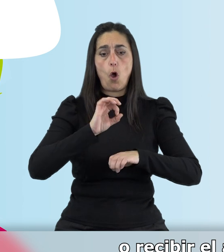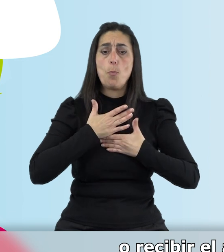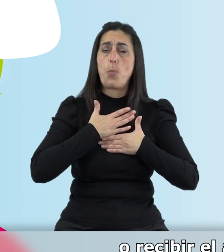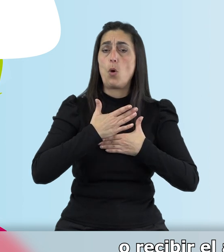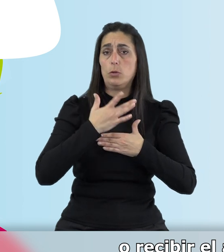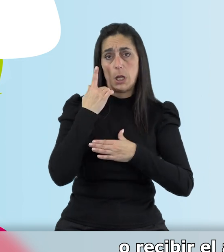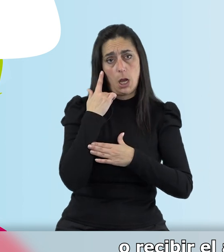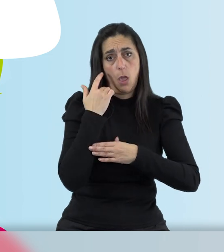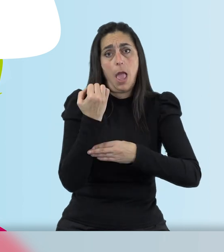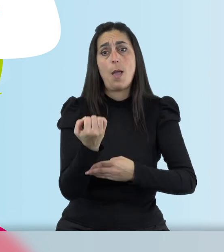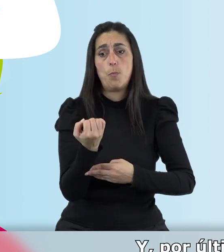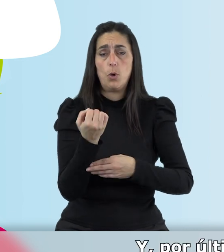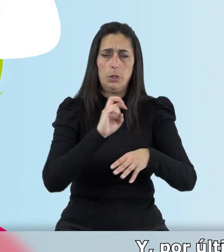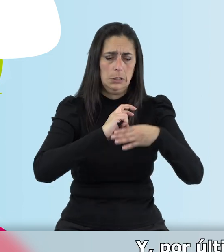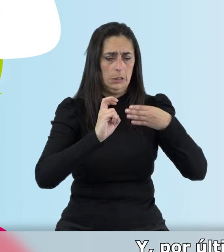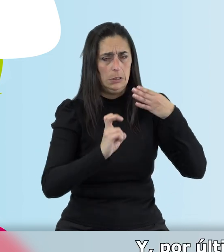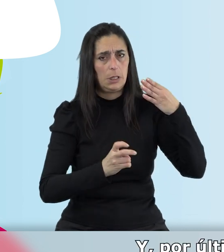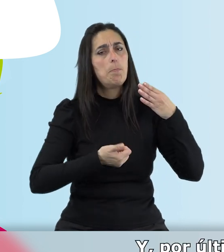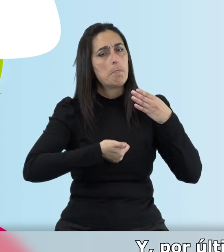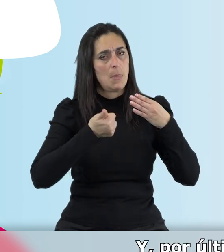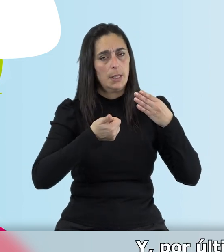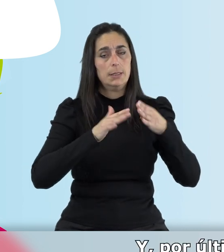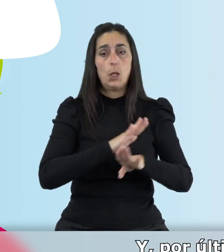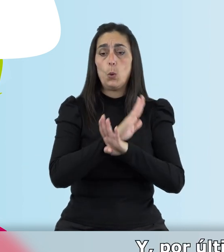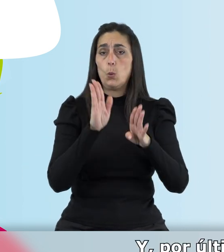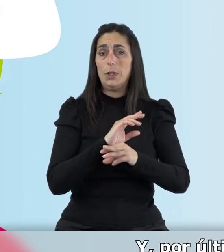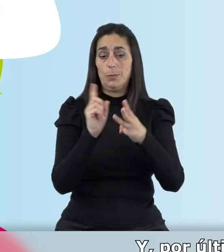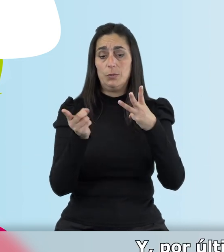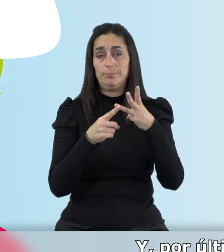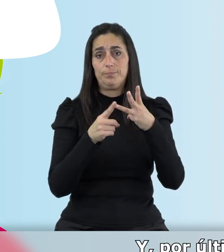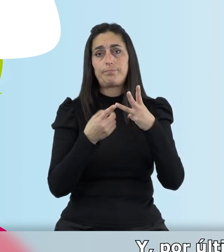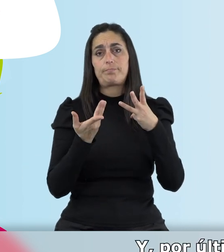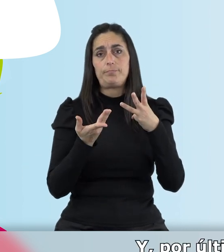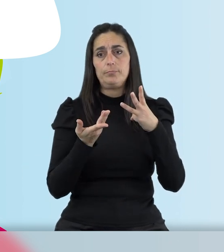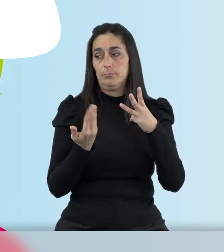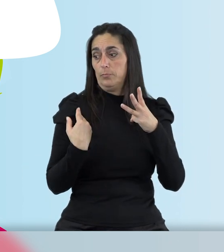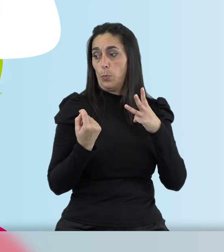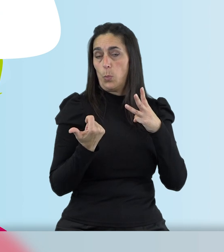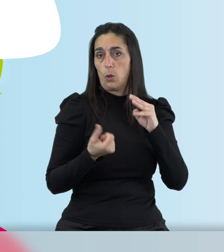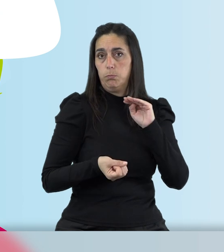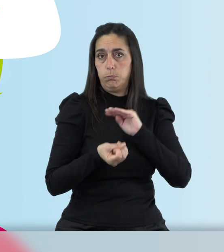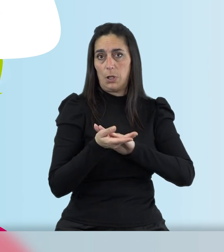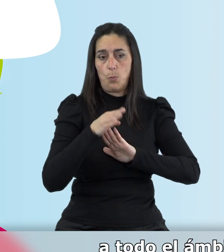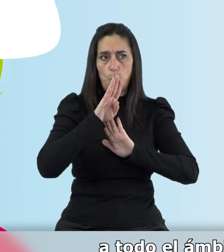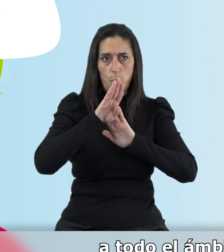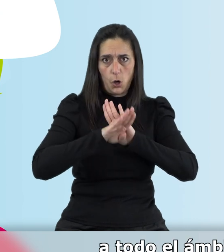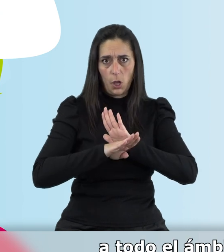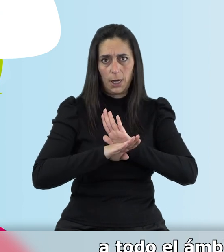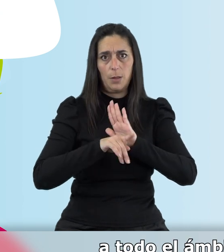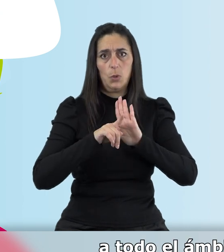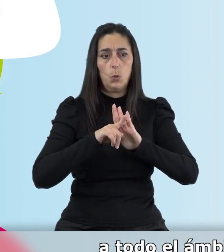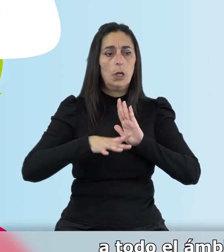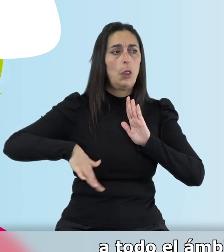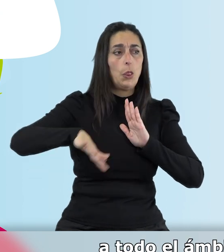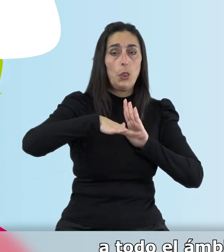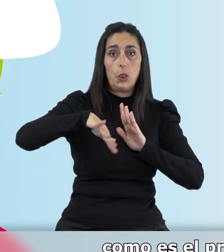voluntariado, entre otras cosas. Y por último, comentar un programa reciente que se ha extendido ya a todo el ámbito